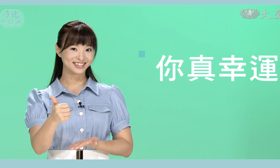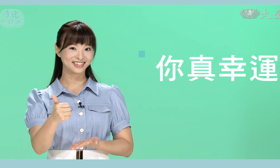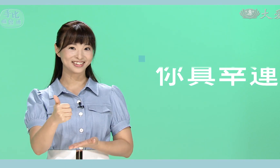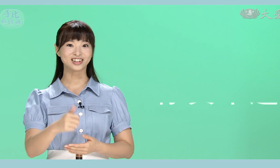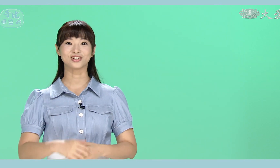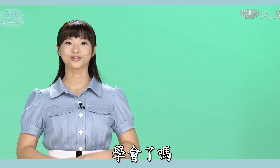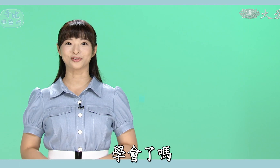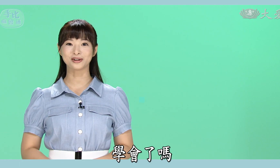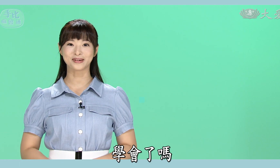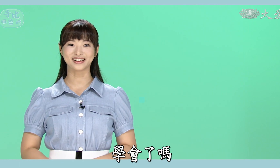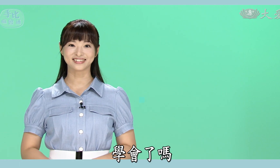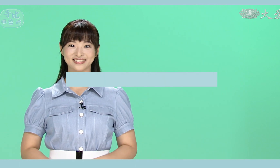学会了吗